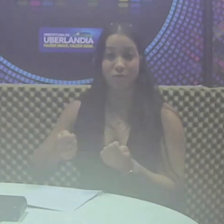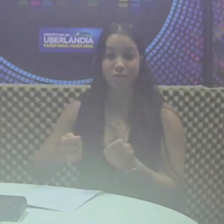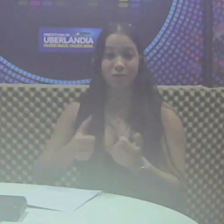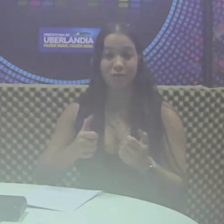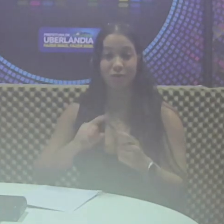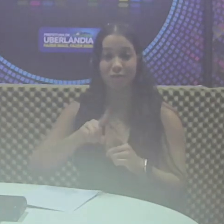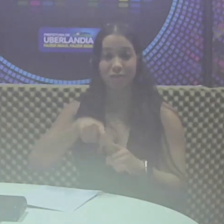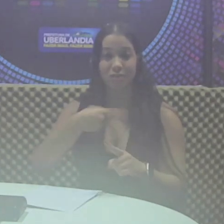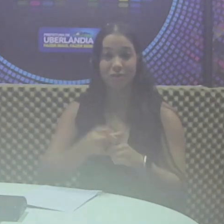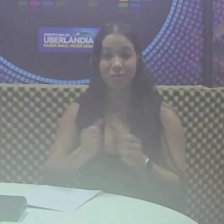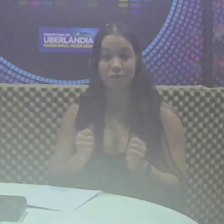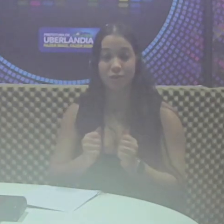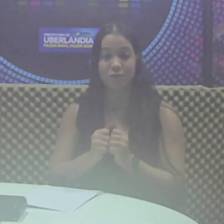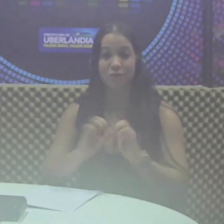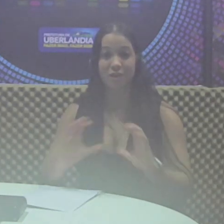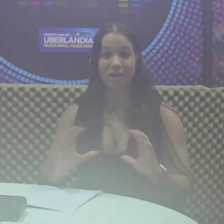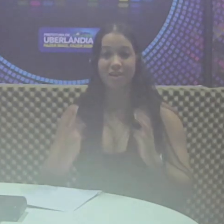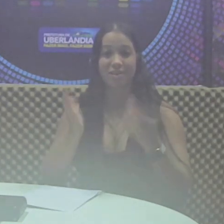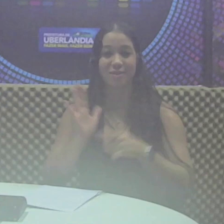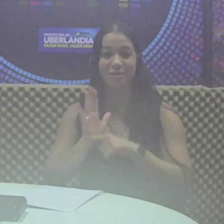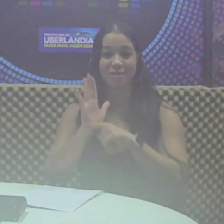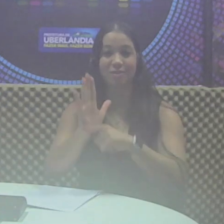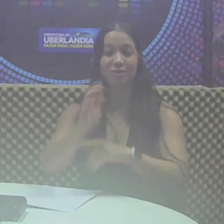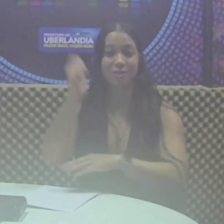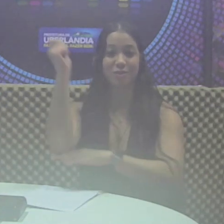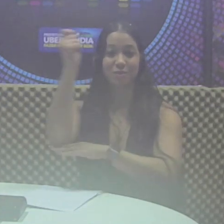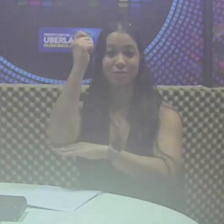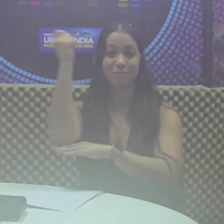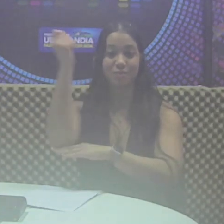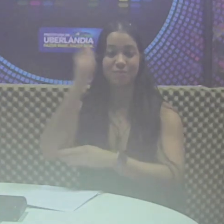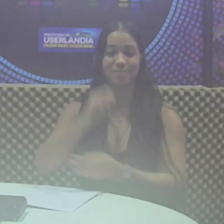juntarão aos da campanha Ajude o Rio Grande do Sul.